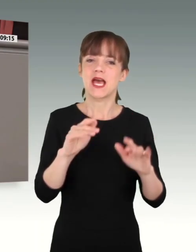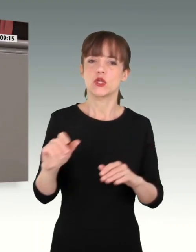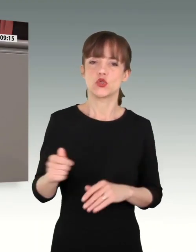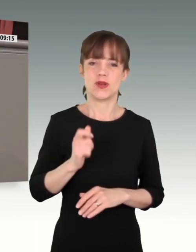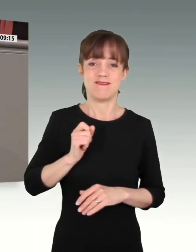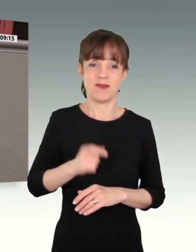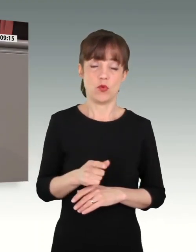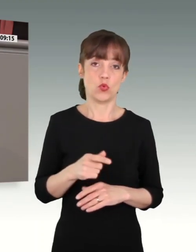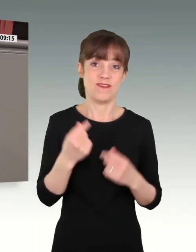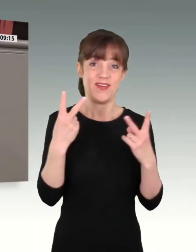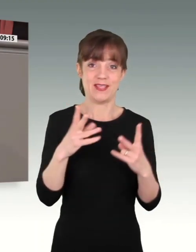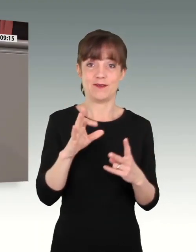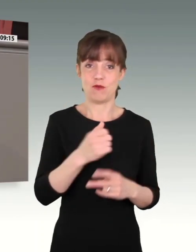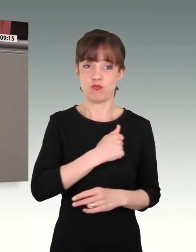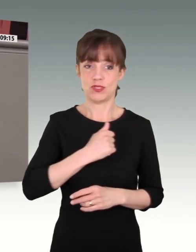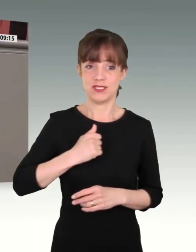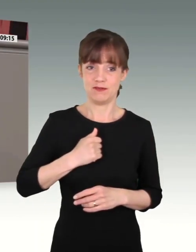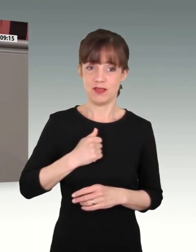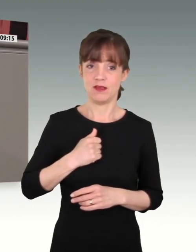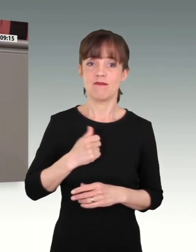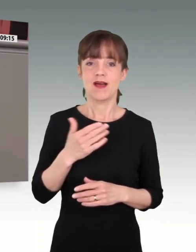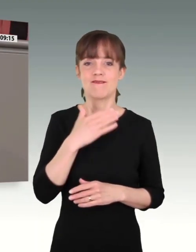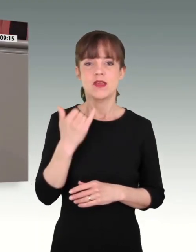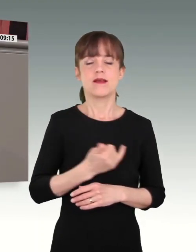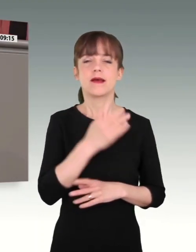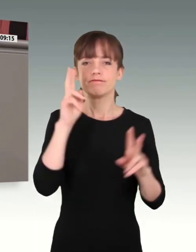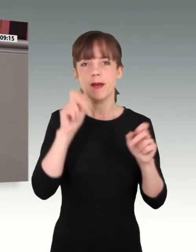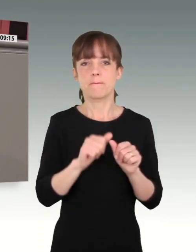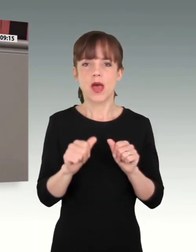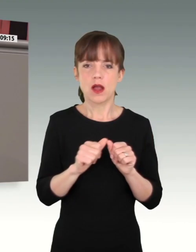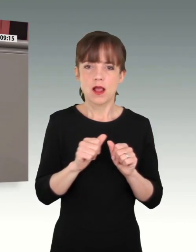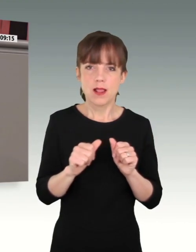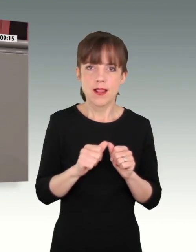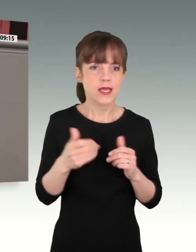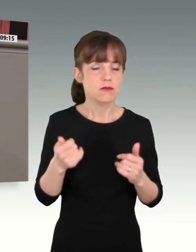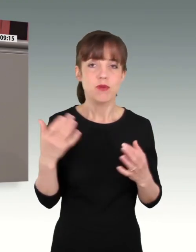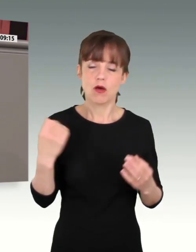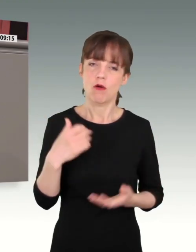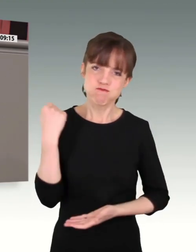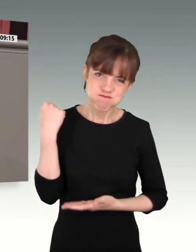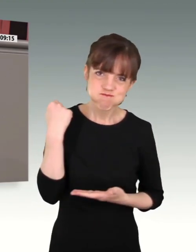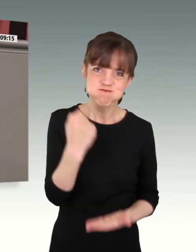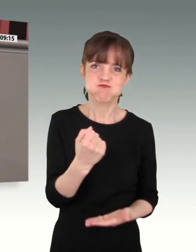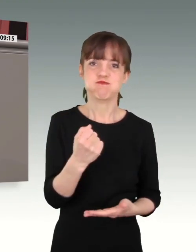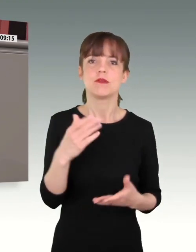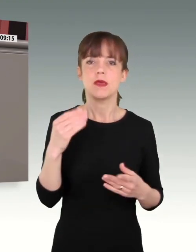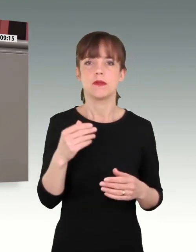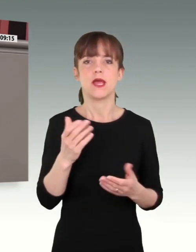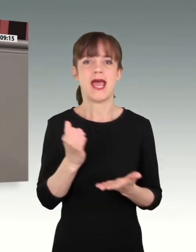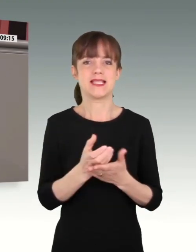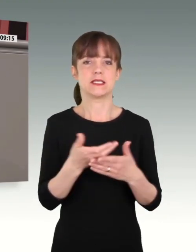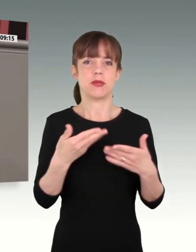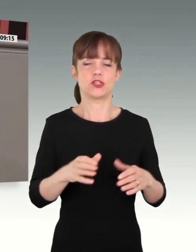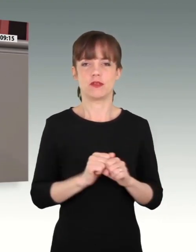Mangels auf diesen Booster dringend angewiesen, um die materielle Einsatzbereitschaft schnell und nachhaltig zu erhöhen.